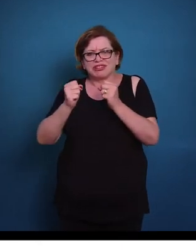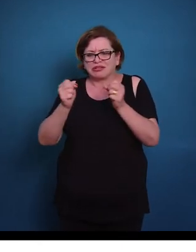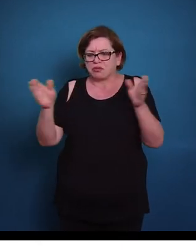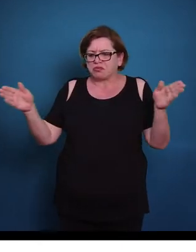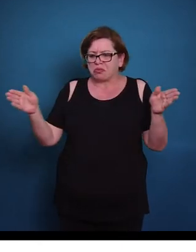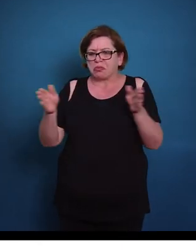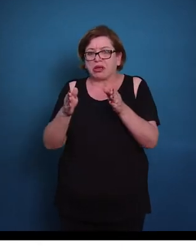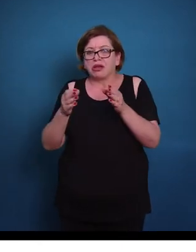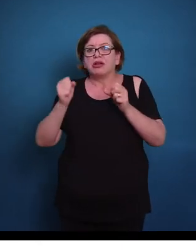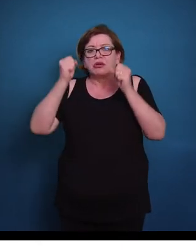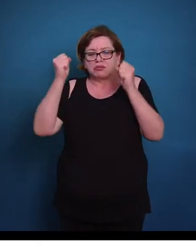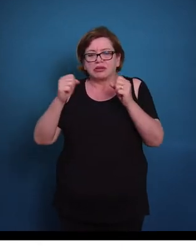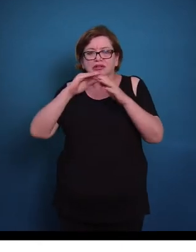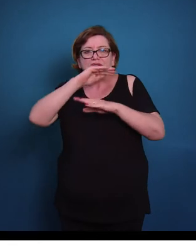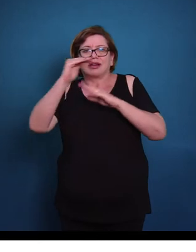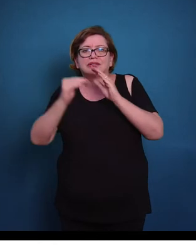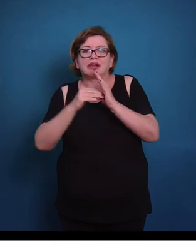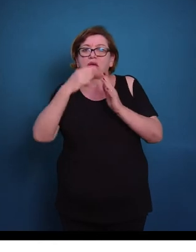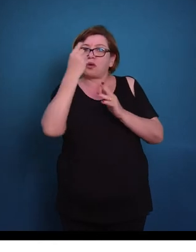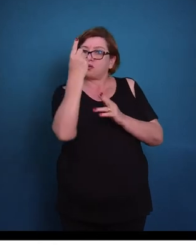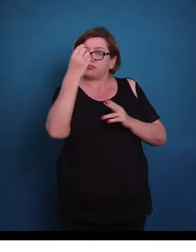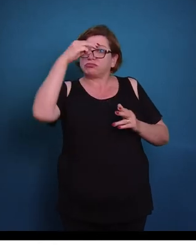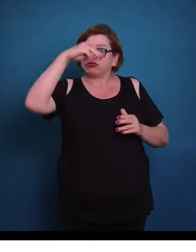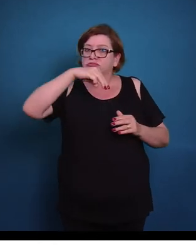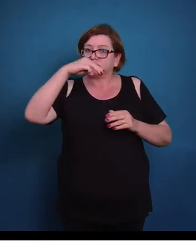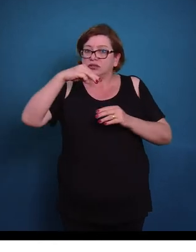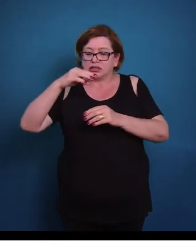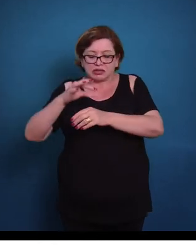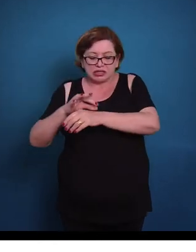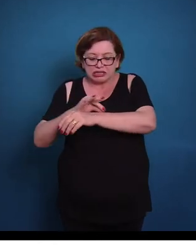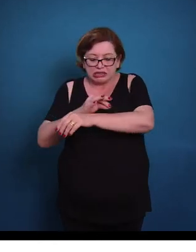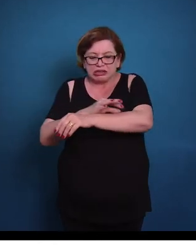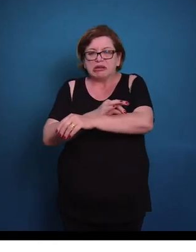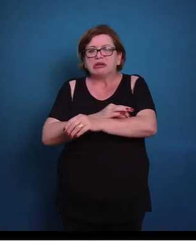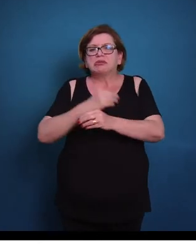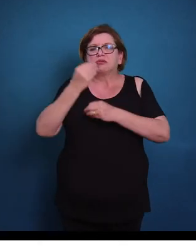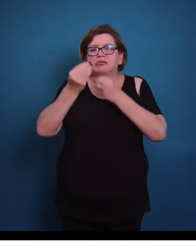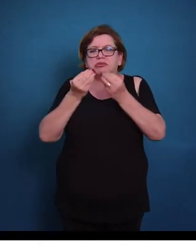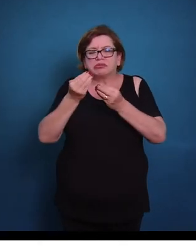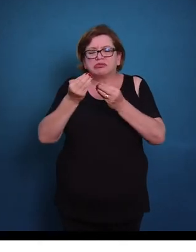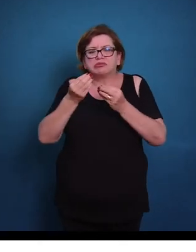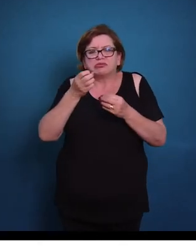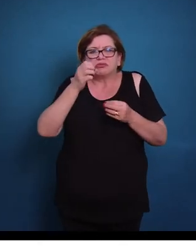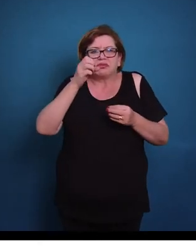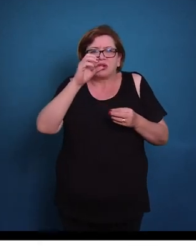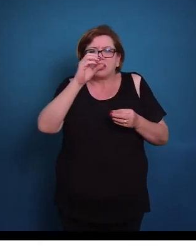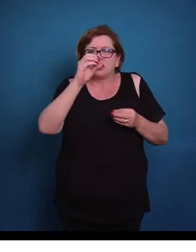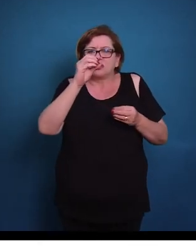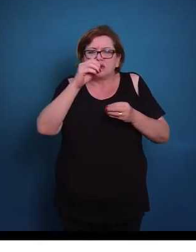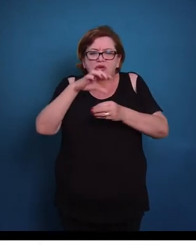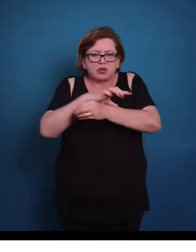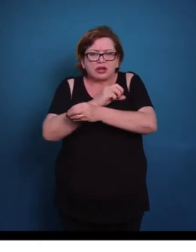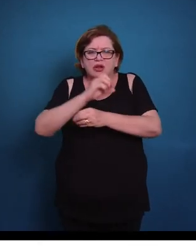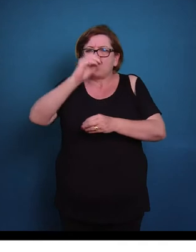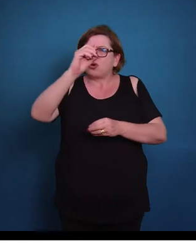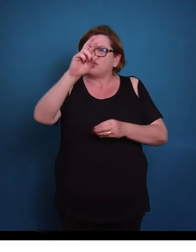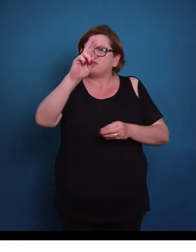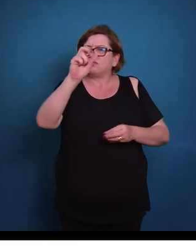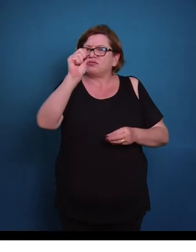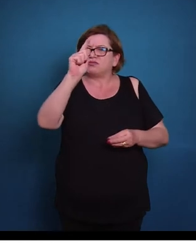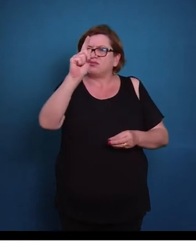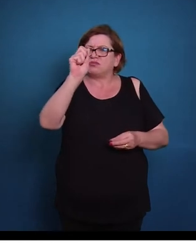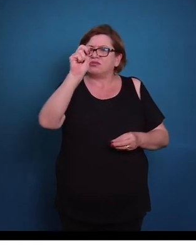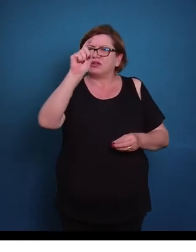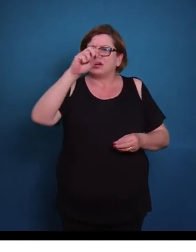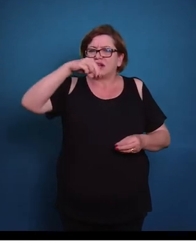metro de comprimento. E o citoplasma dele, ele é pobre em organelas, então nós vamos ter aqui um prolongamento, e ele vai